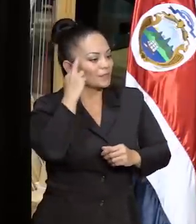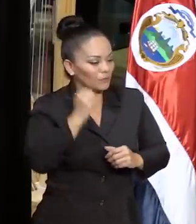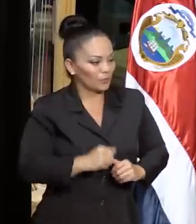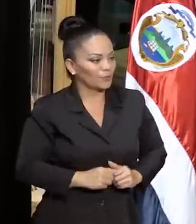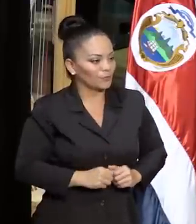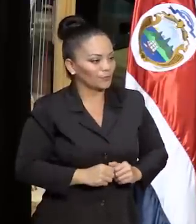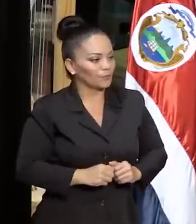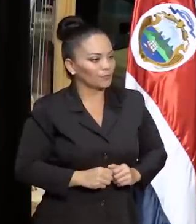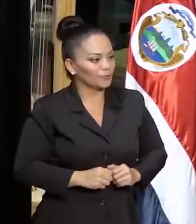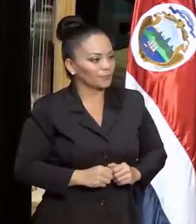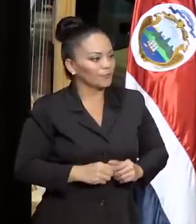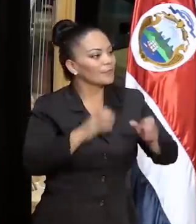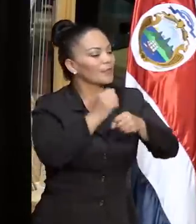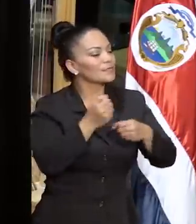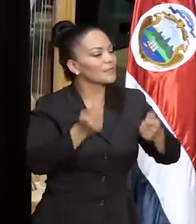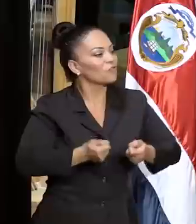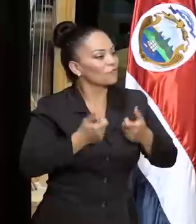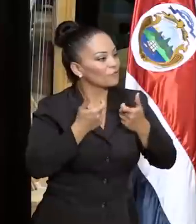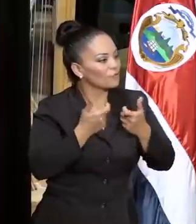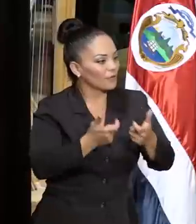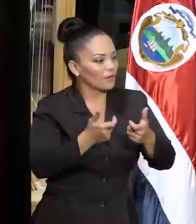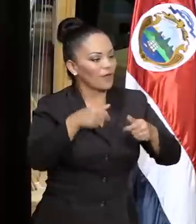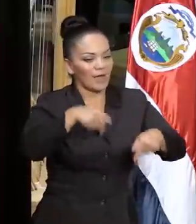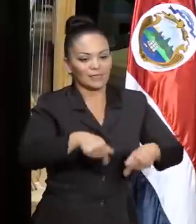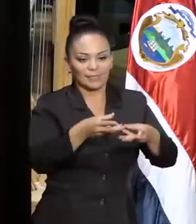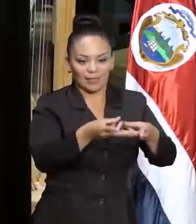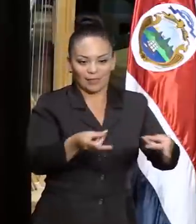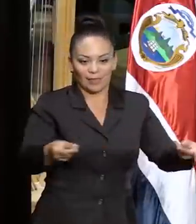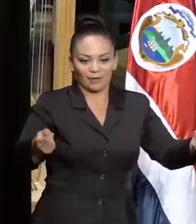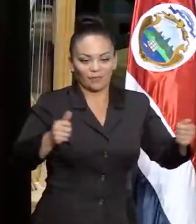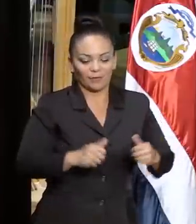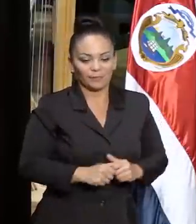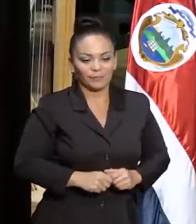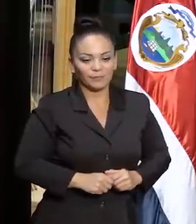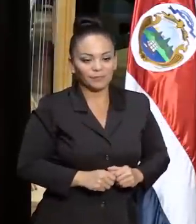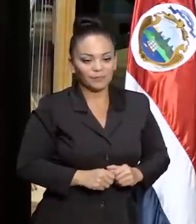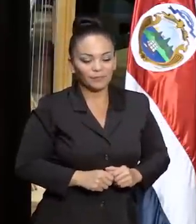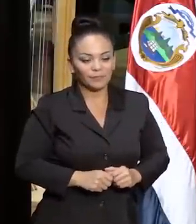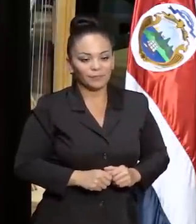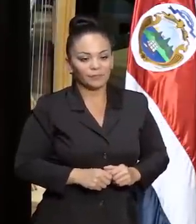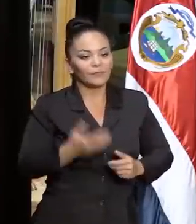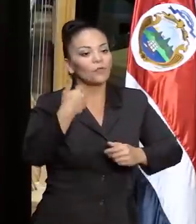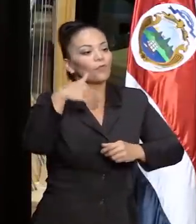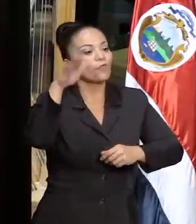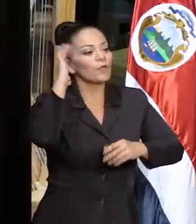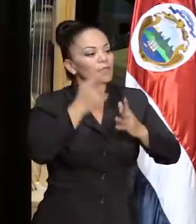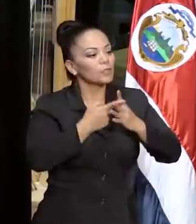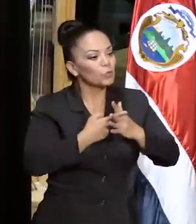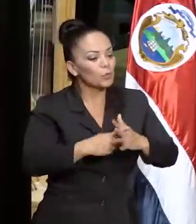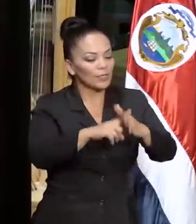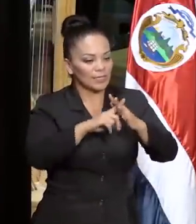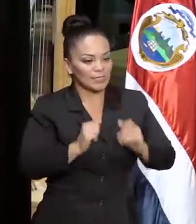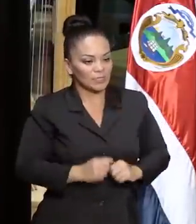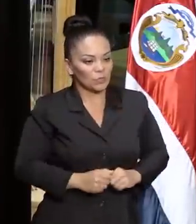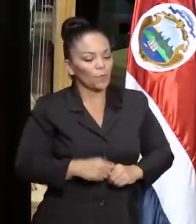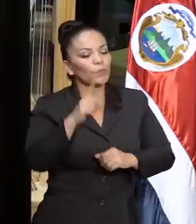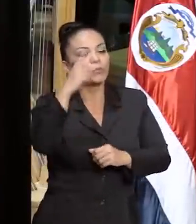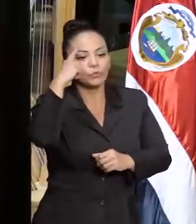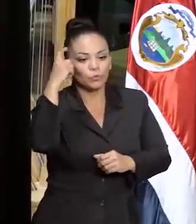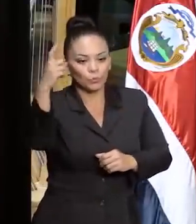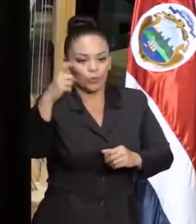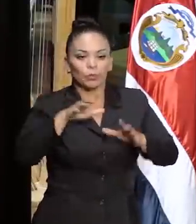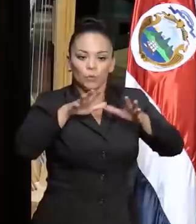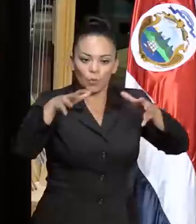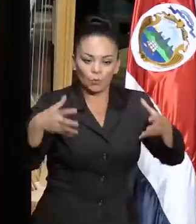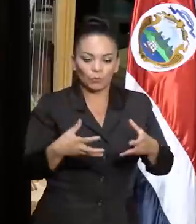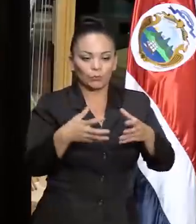que hace rica a esta tierra. Fue desde un inicio, un sueño en